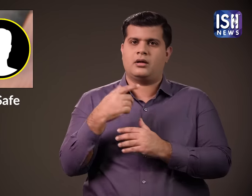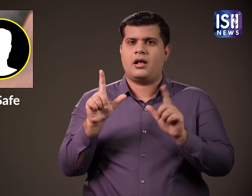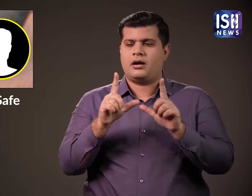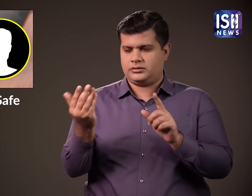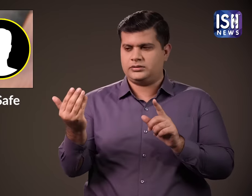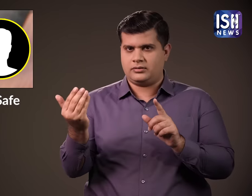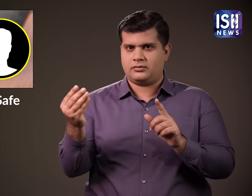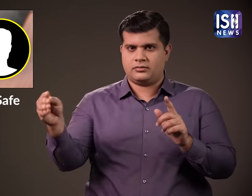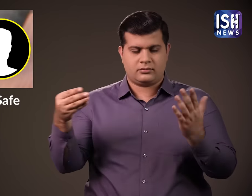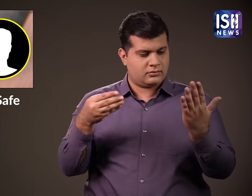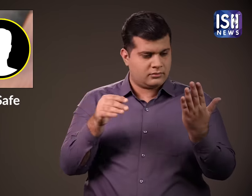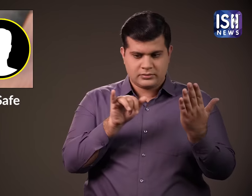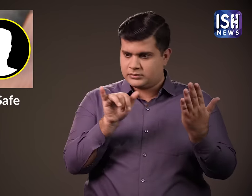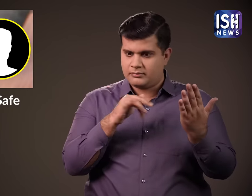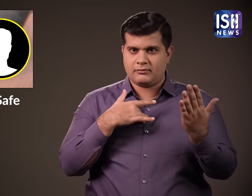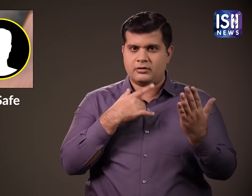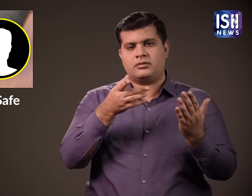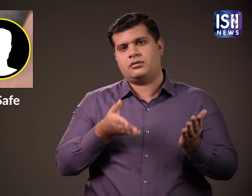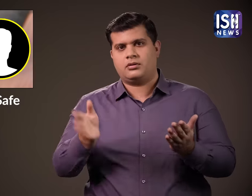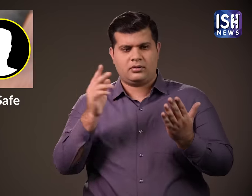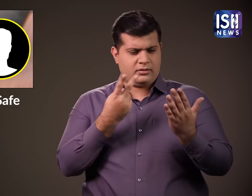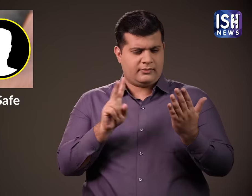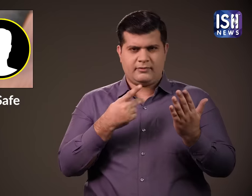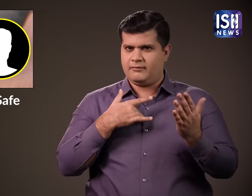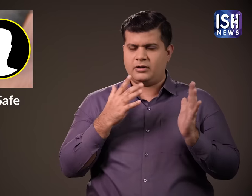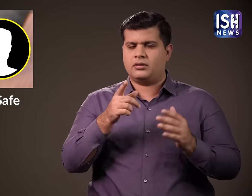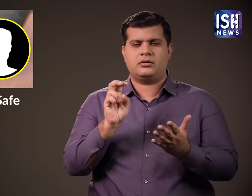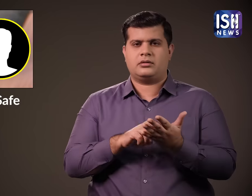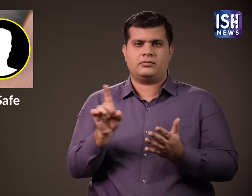या ड्राइवर पर थोड़ा सा भी संदेय हो तो कैब में न बटे।